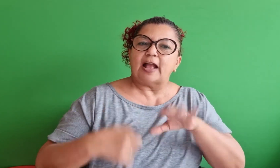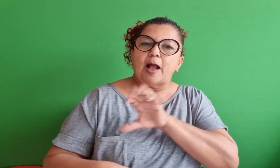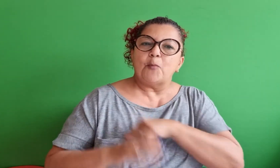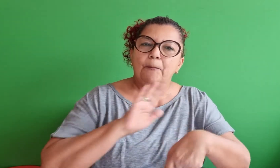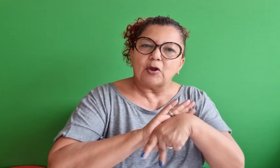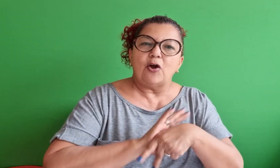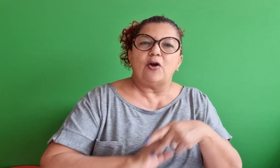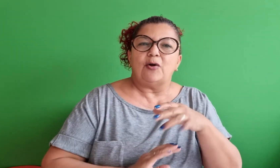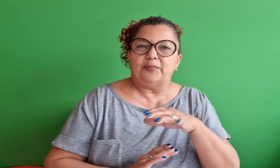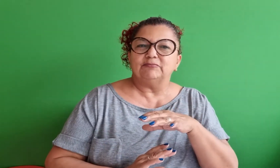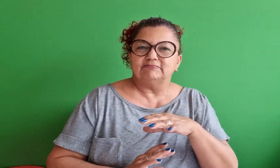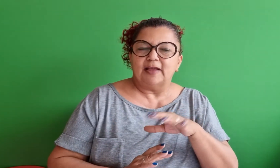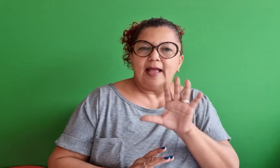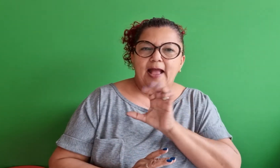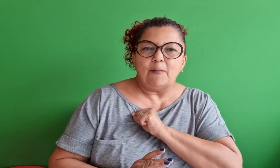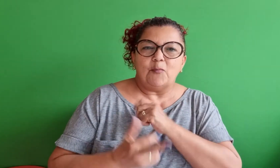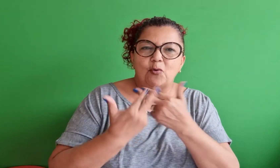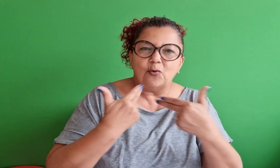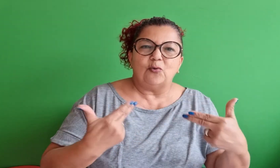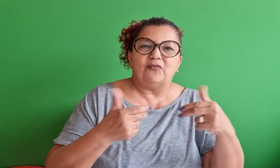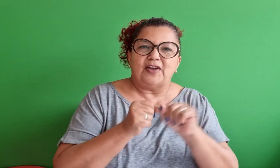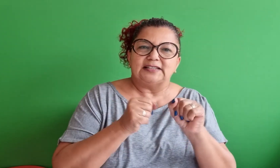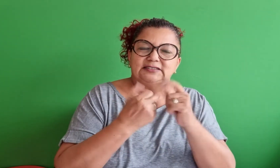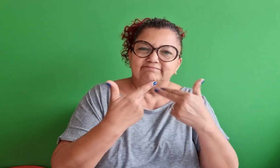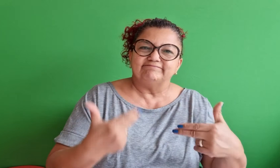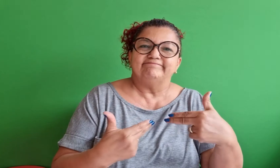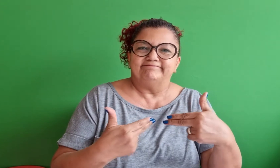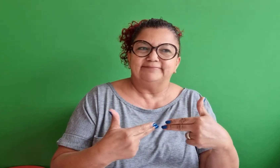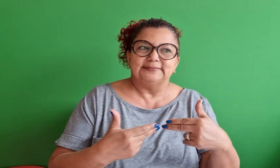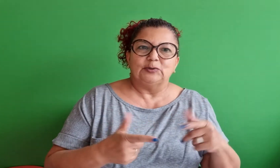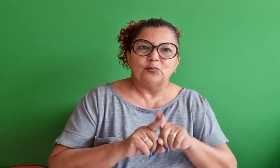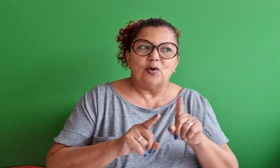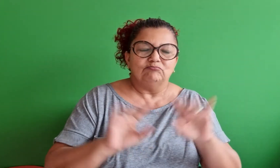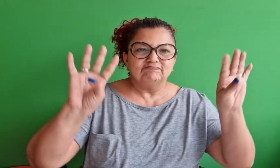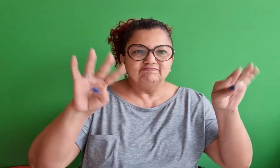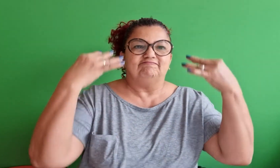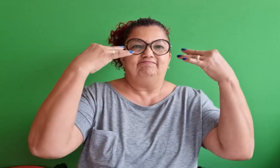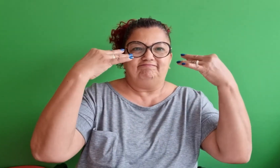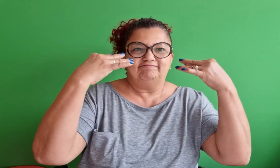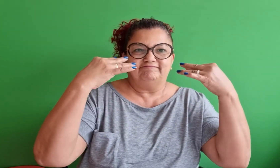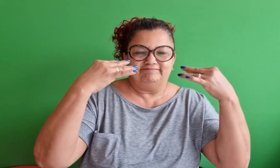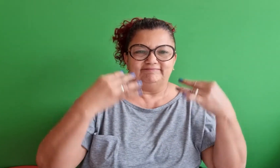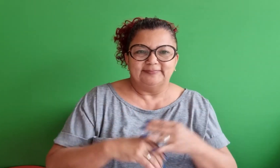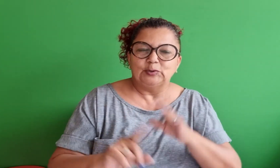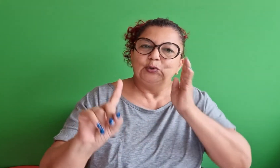Nós devemos nos redimir do orgulho, da vaidade, do amor próprio,